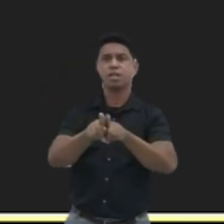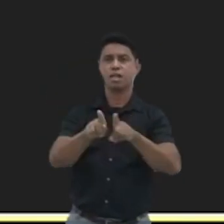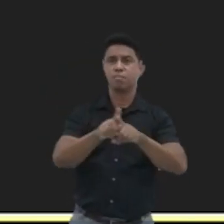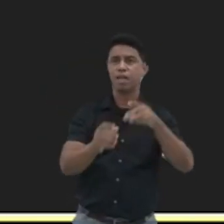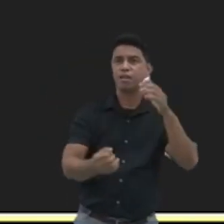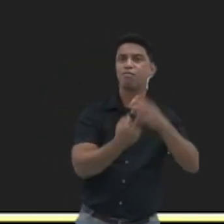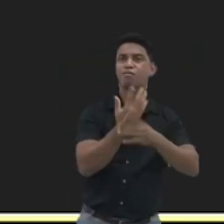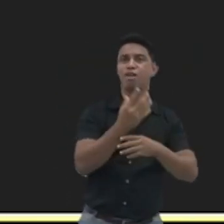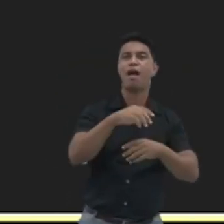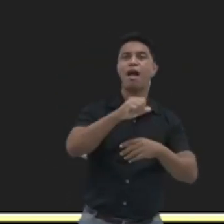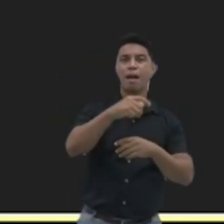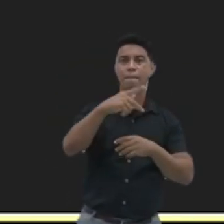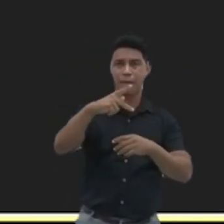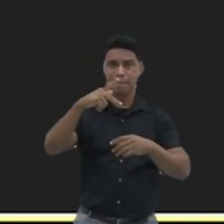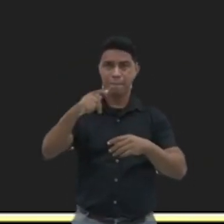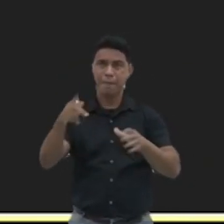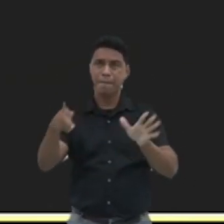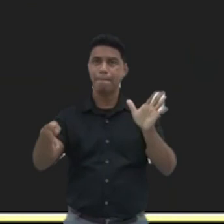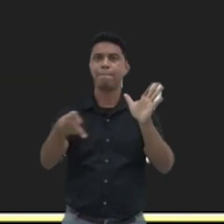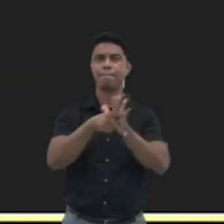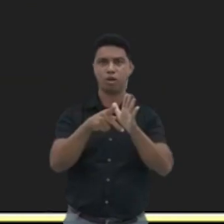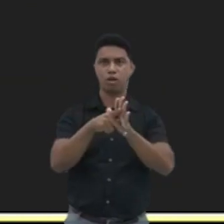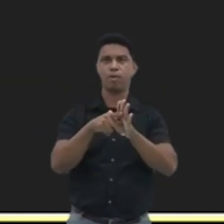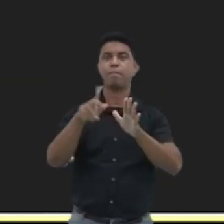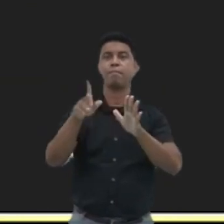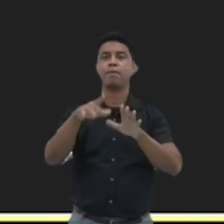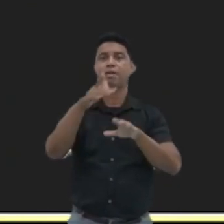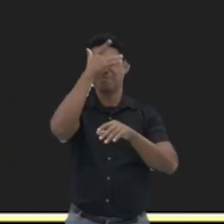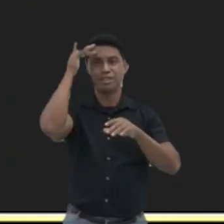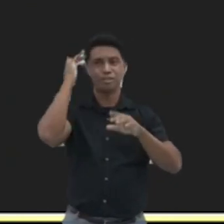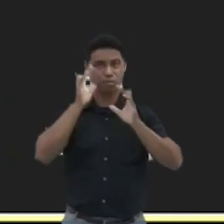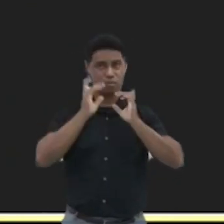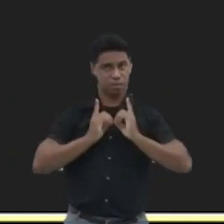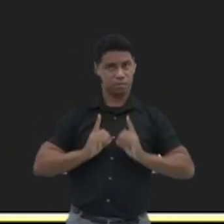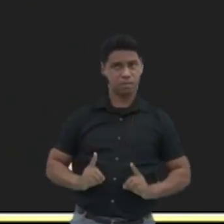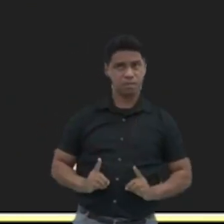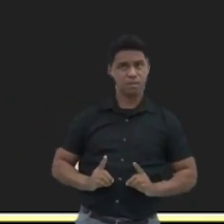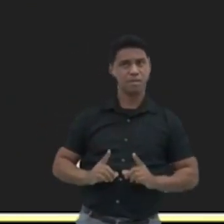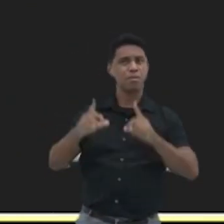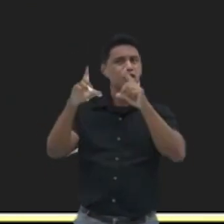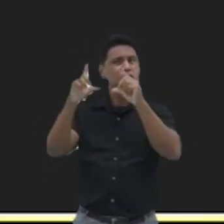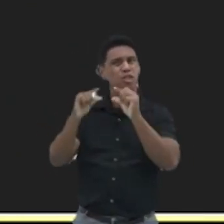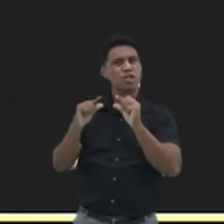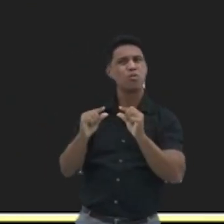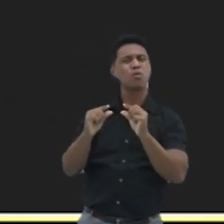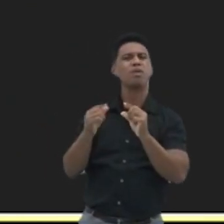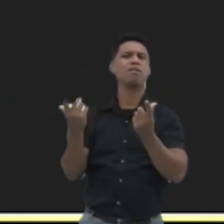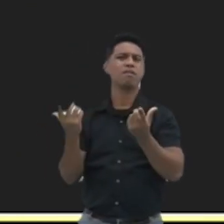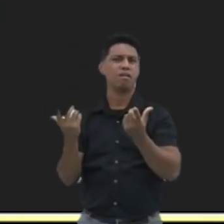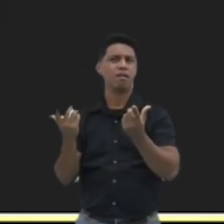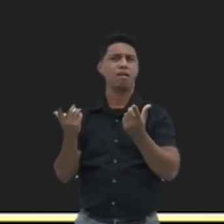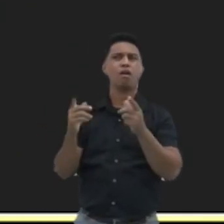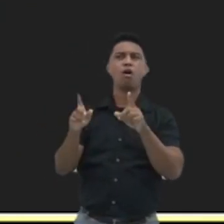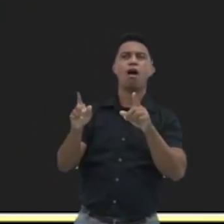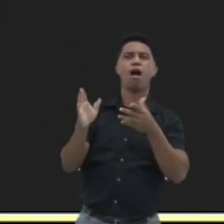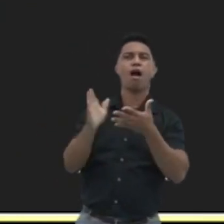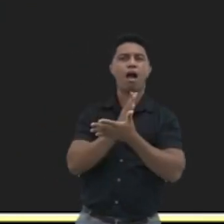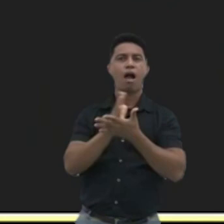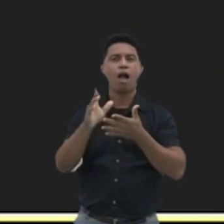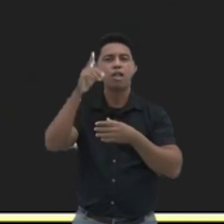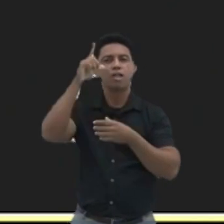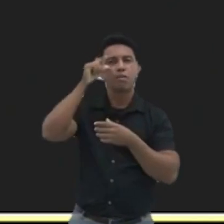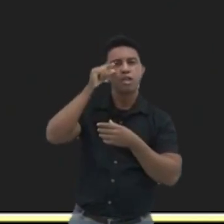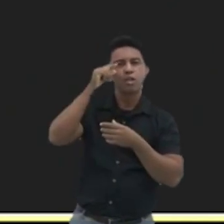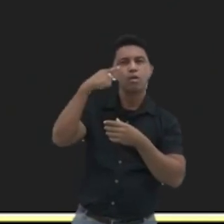deficiência ou alguma forma de diminuição da sua visão, da sua audição ou